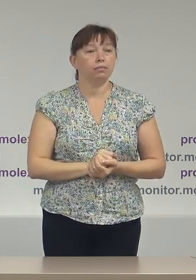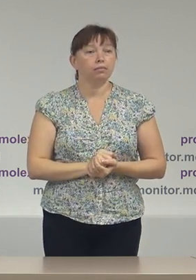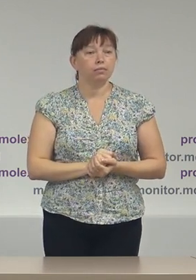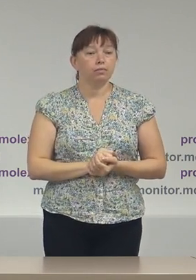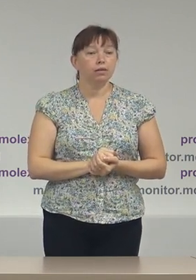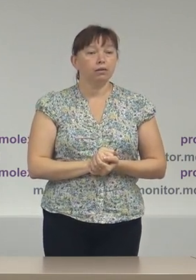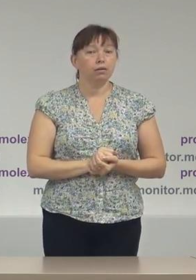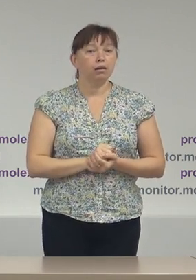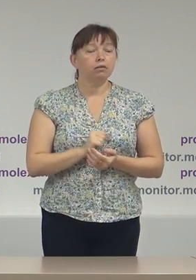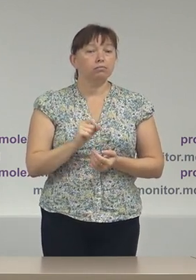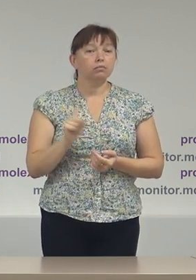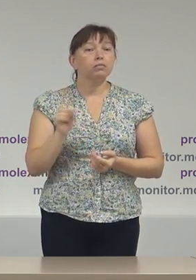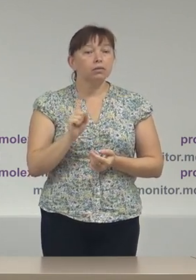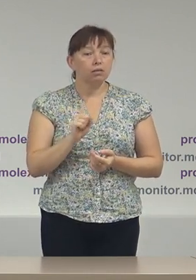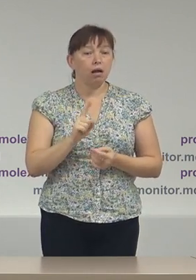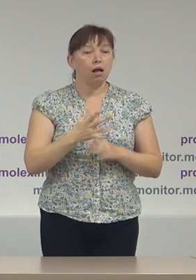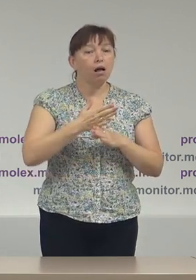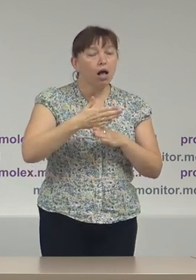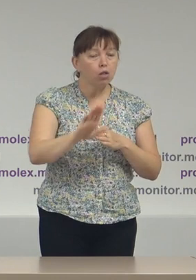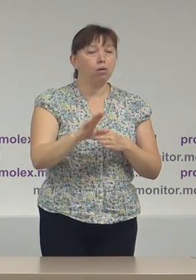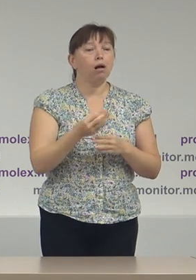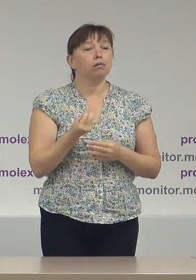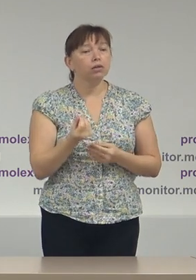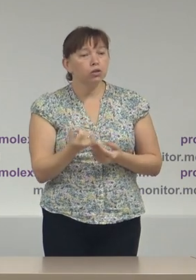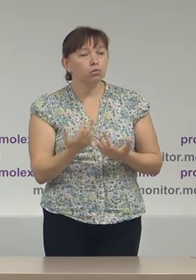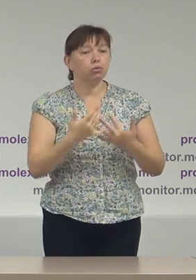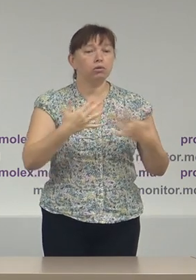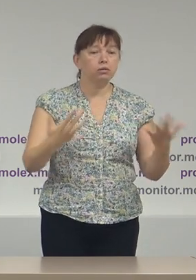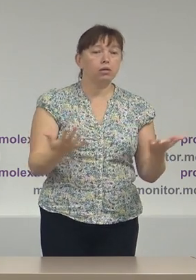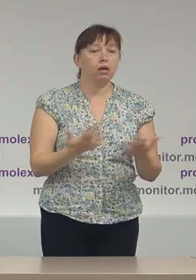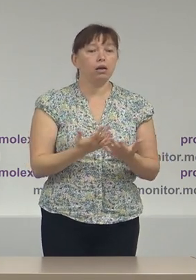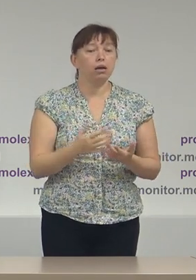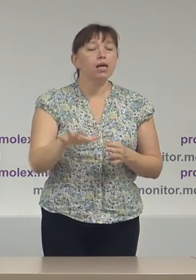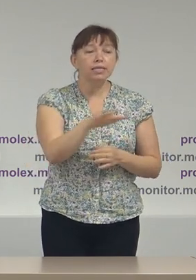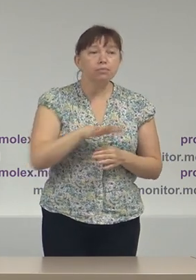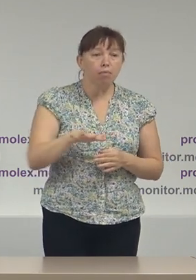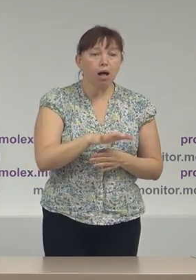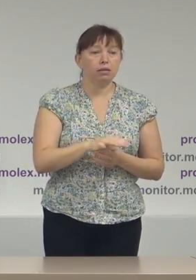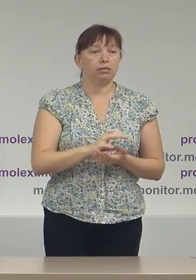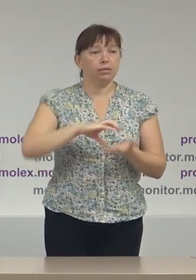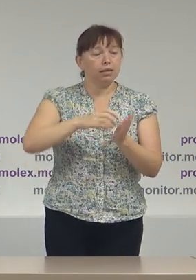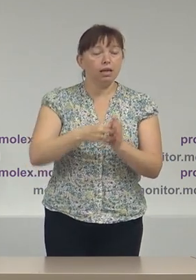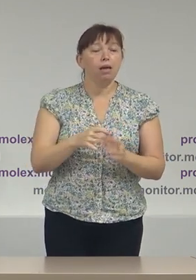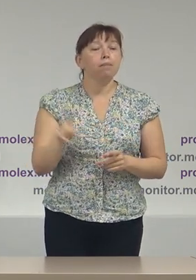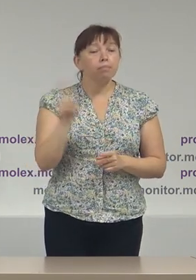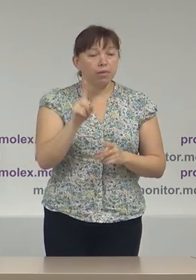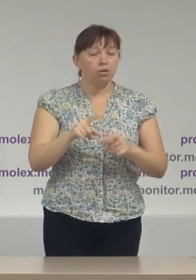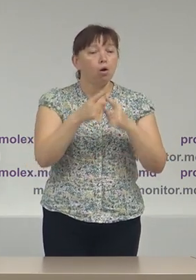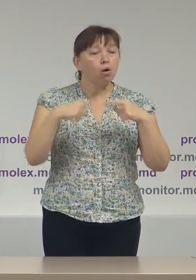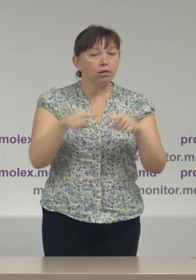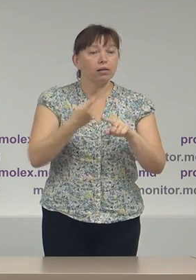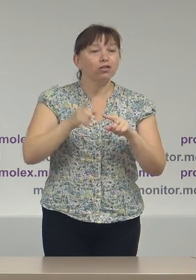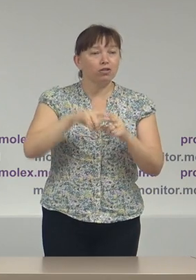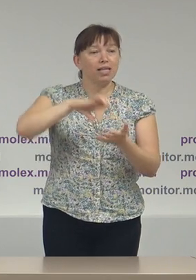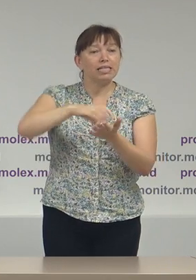de a aloca resurse, spații pentru organizarea acestor secții de